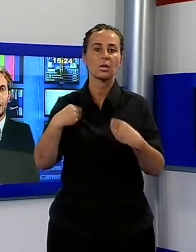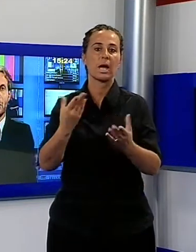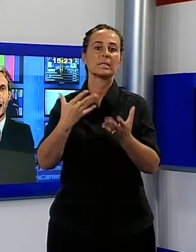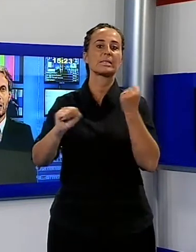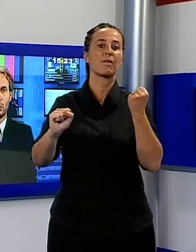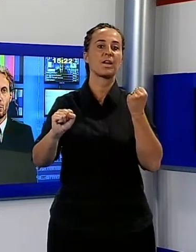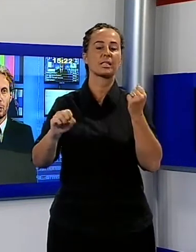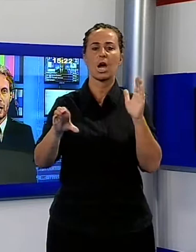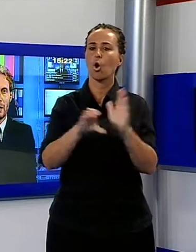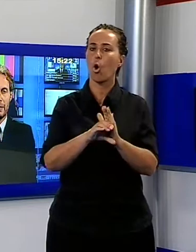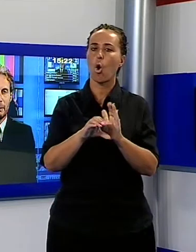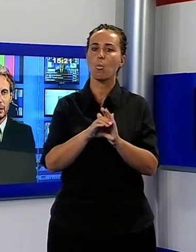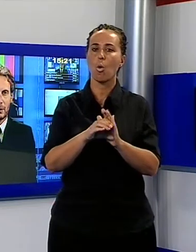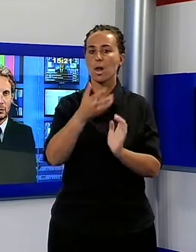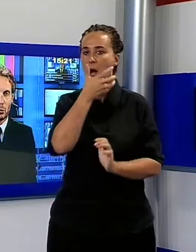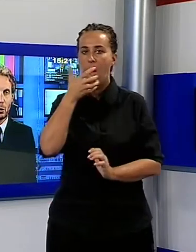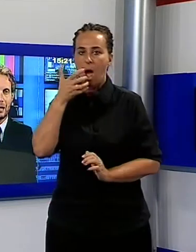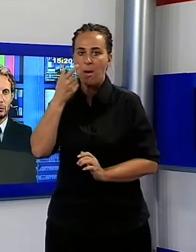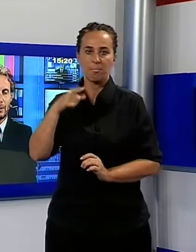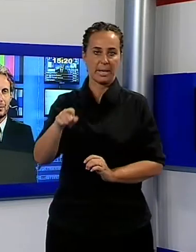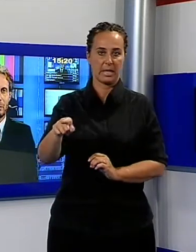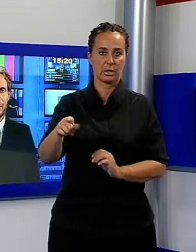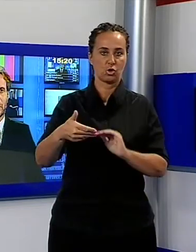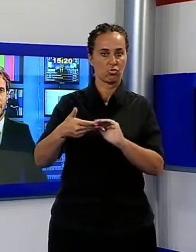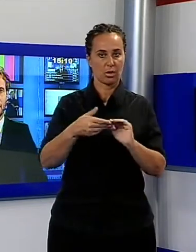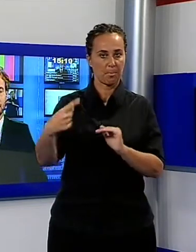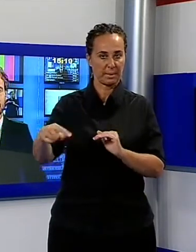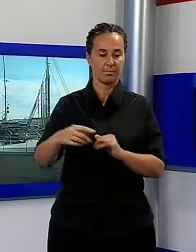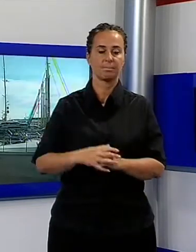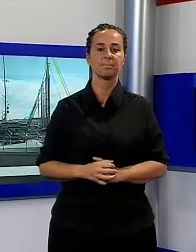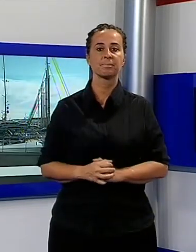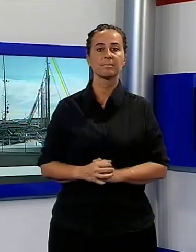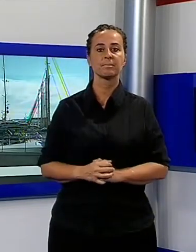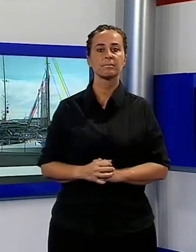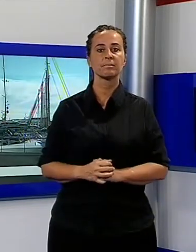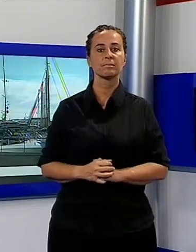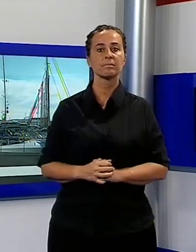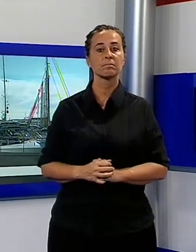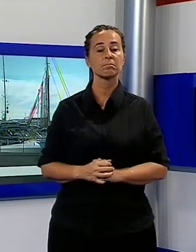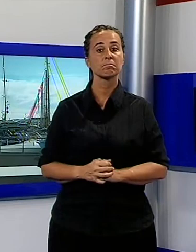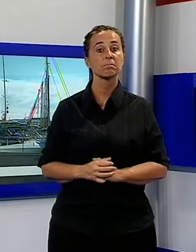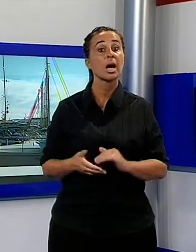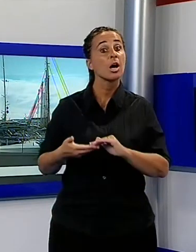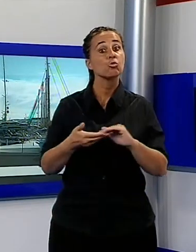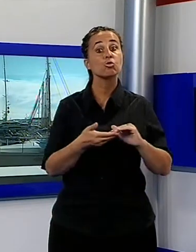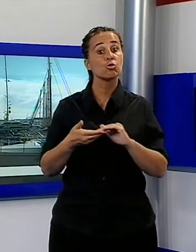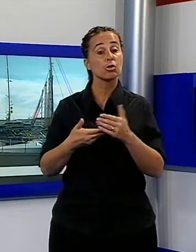al comune. Vediamo il servizio curato da Massimo Mazzolini. Le società in mano pubblica possono fallire? Su questo la